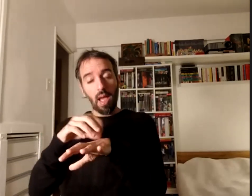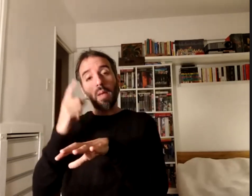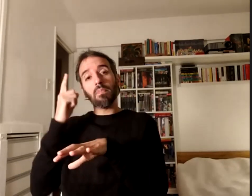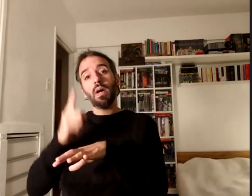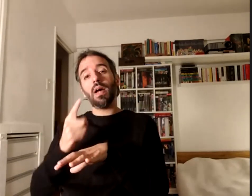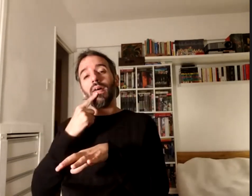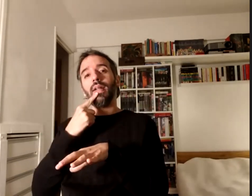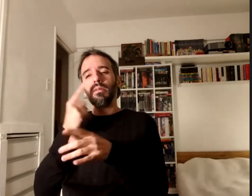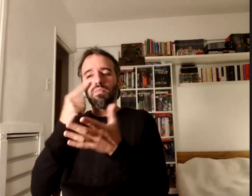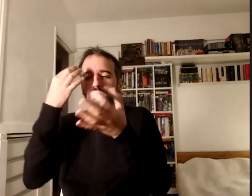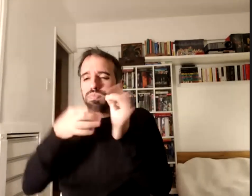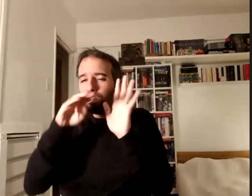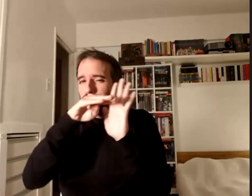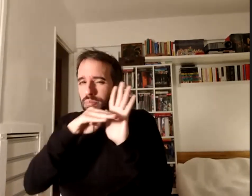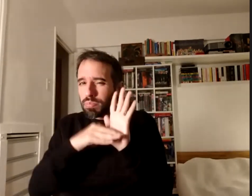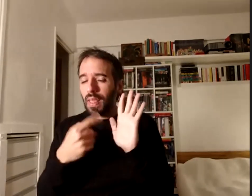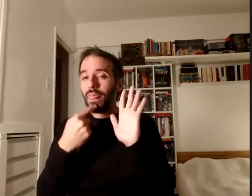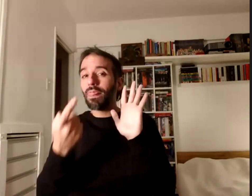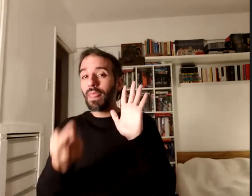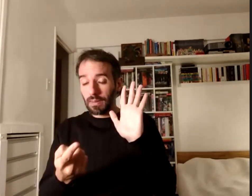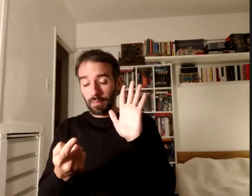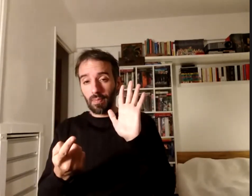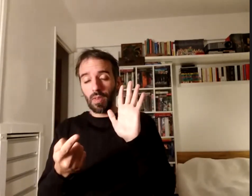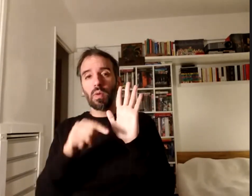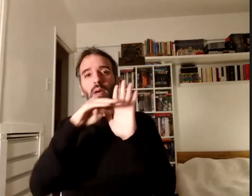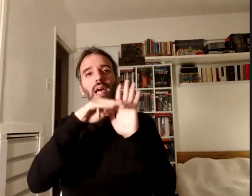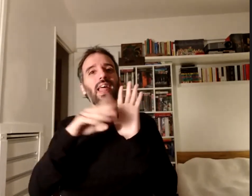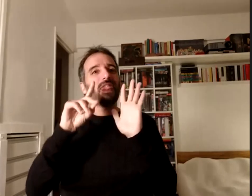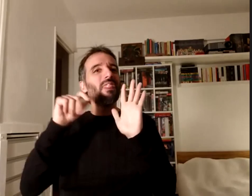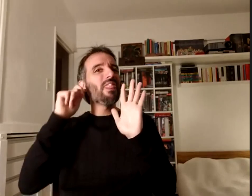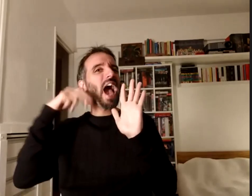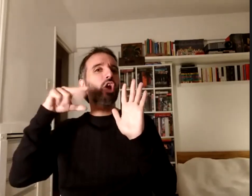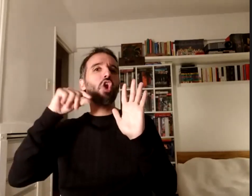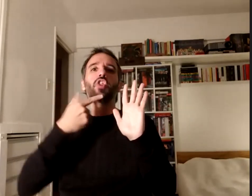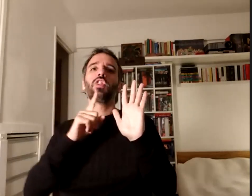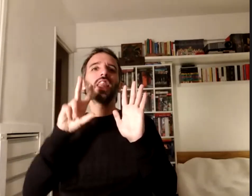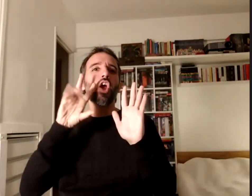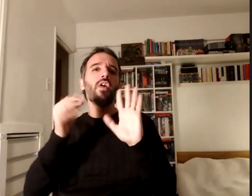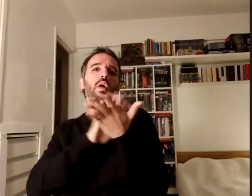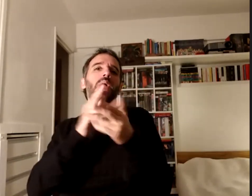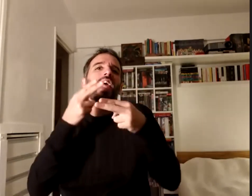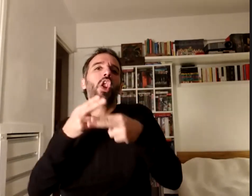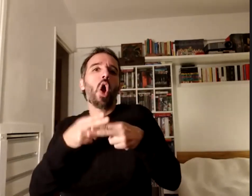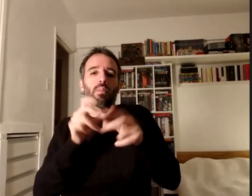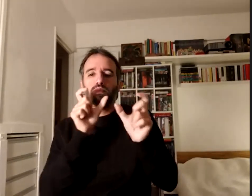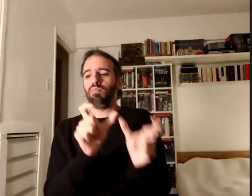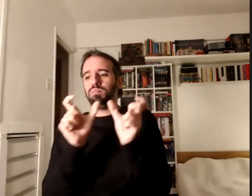los diagnósticos son formas de denominación y son formas de denominación que